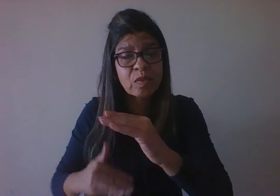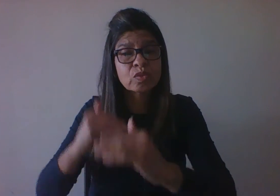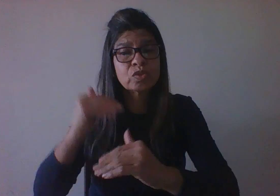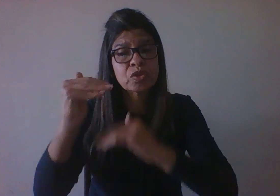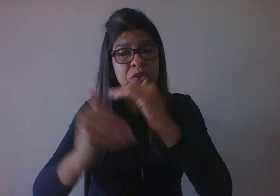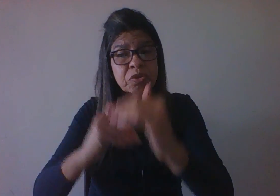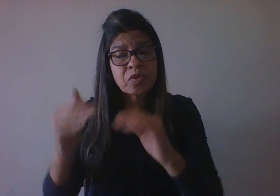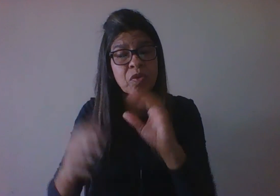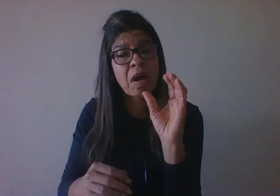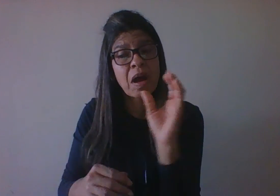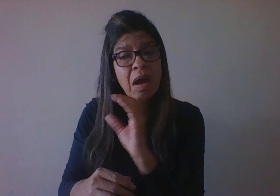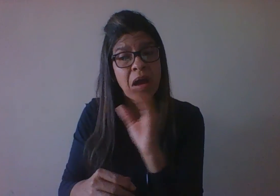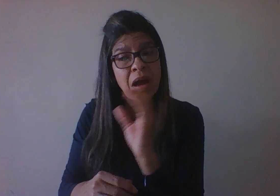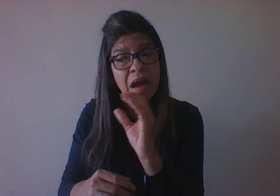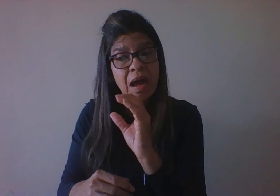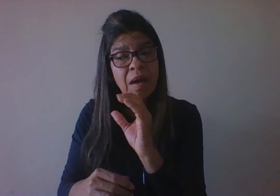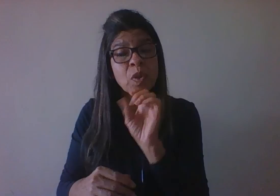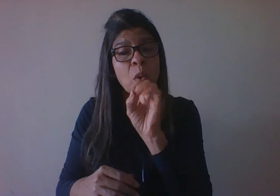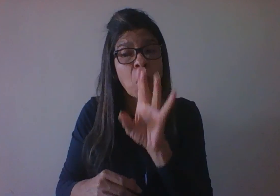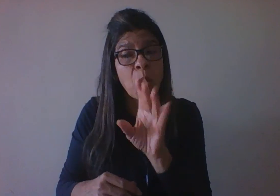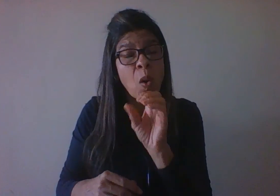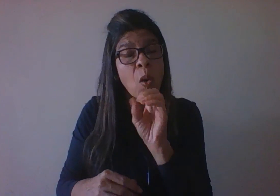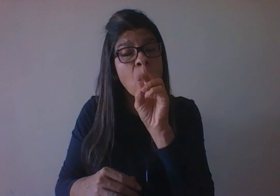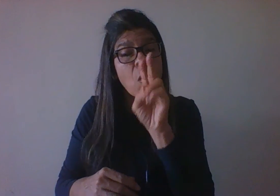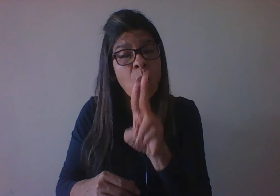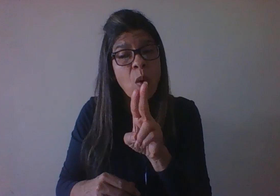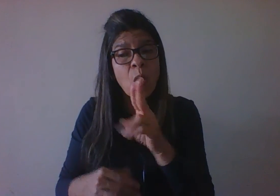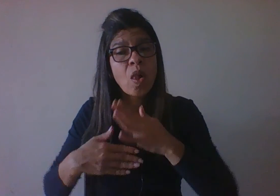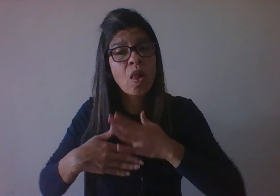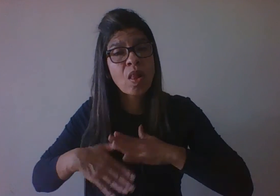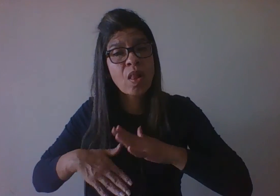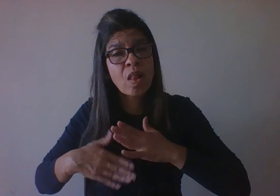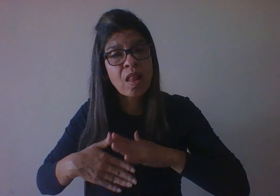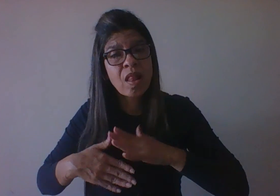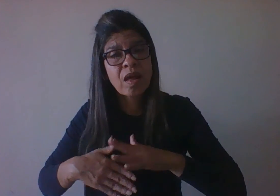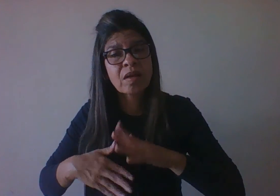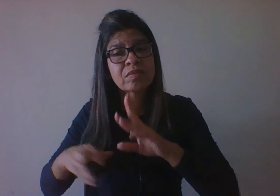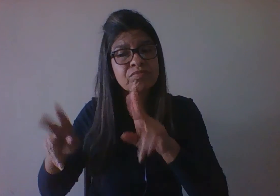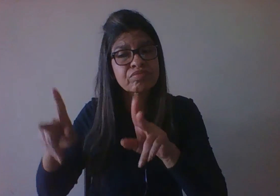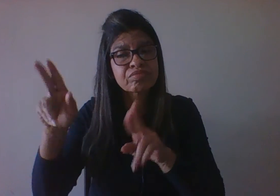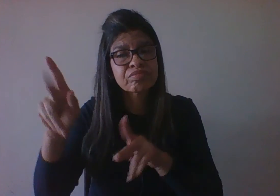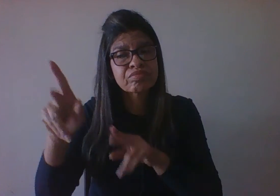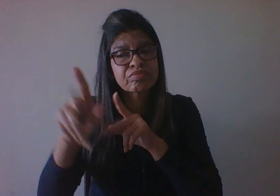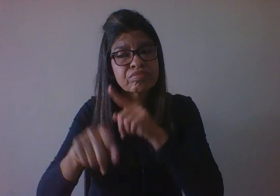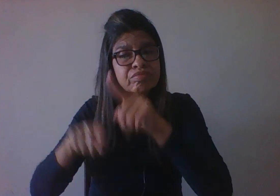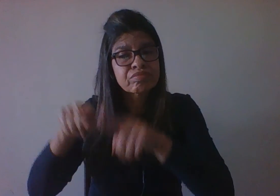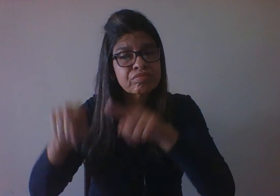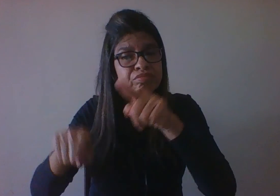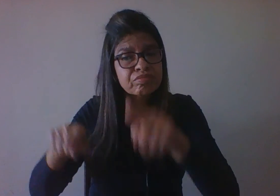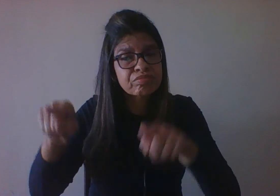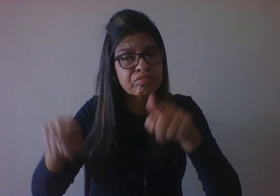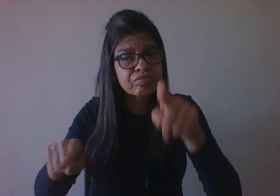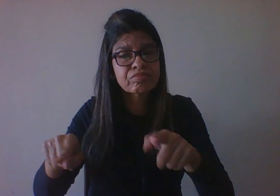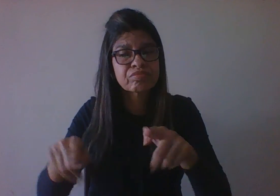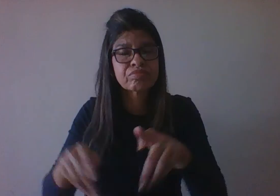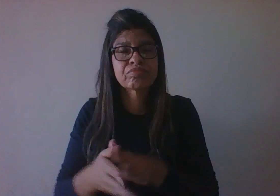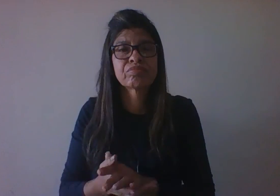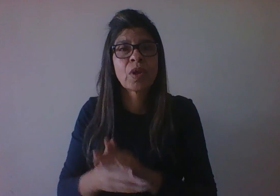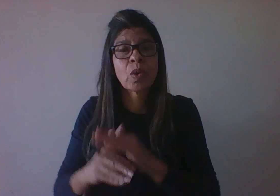Quando a gente pensa, então, sobre as teorias sobre o desenvolvimento ao longo do ciclo vital, é importante entender